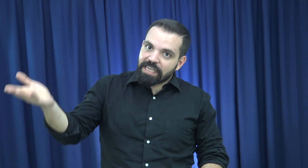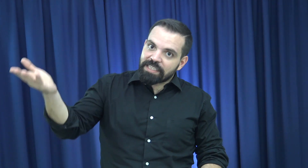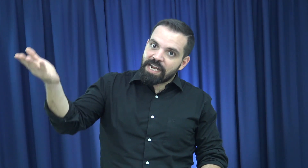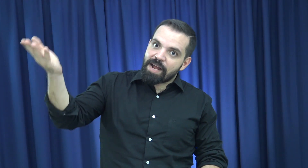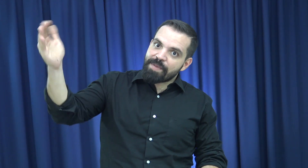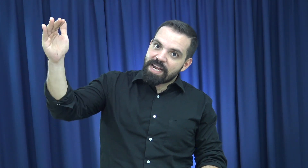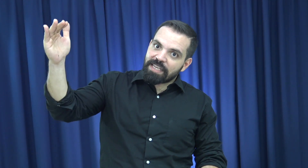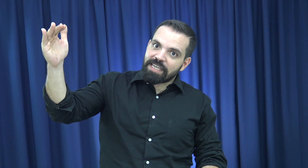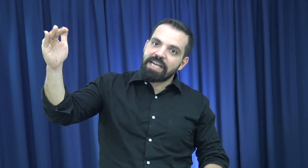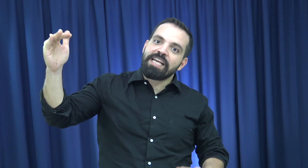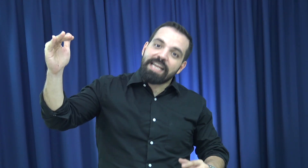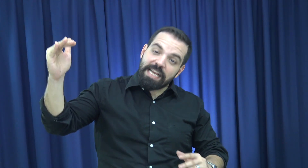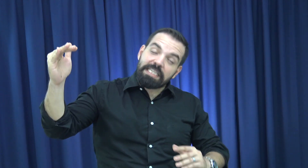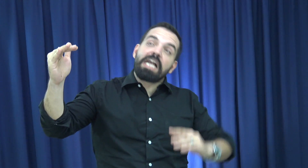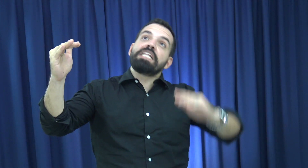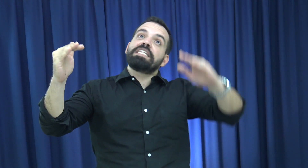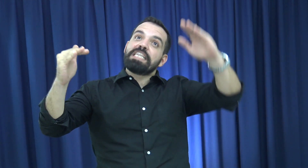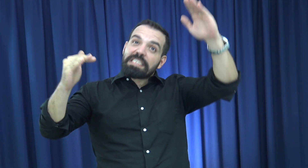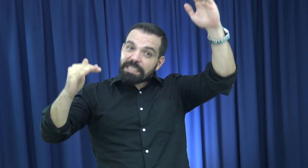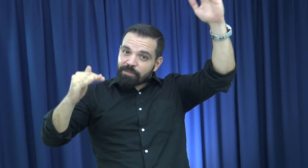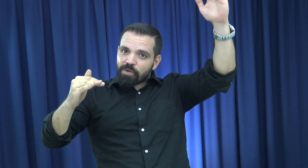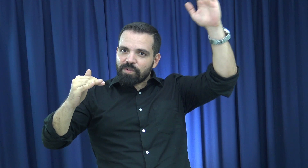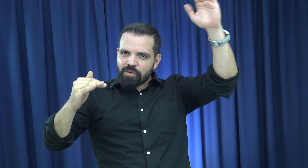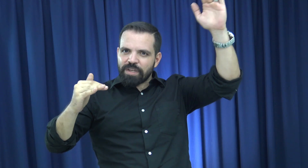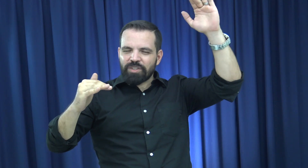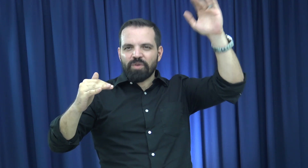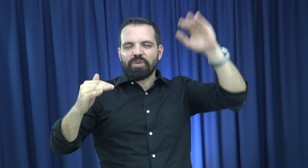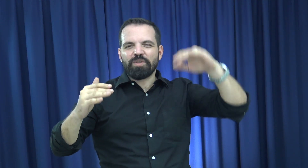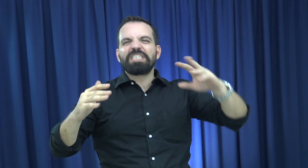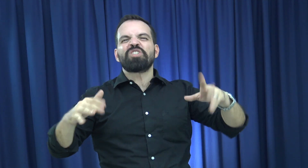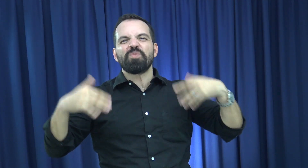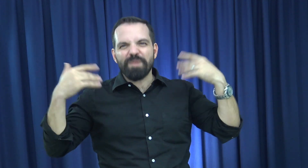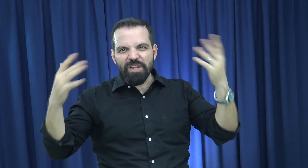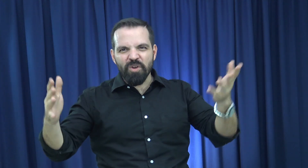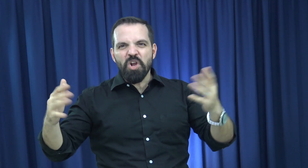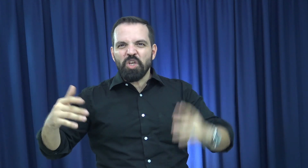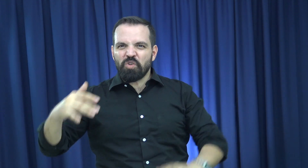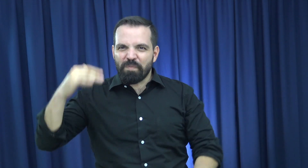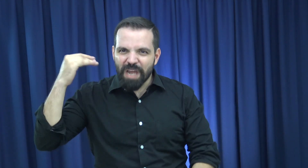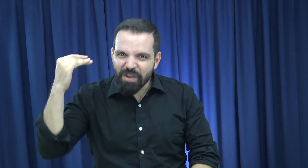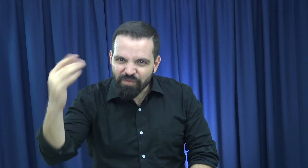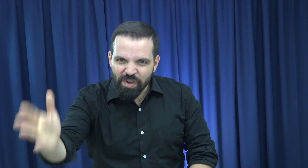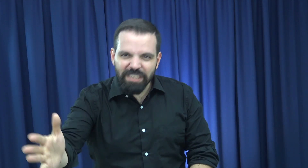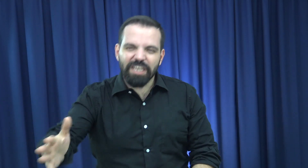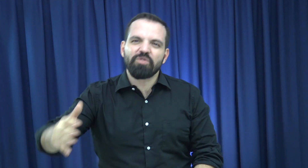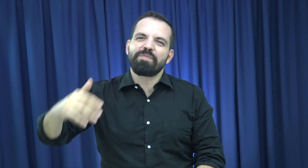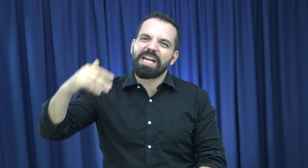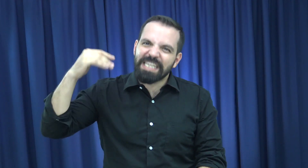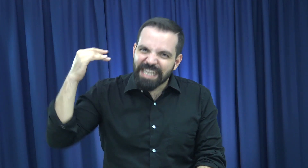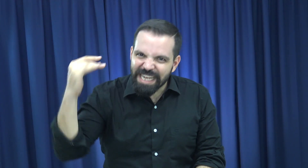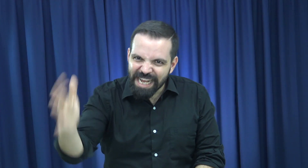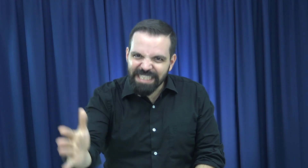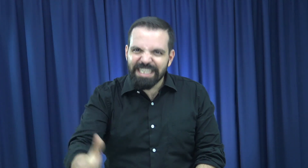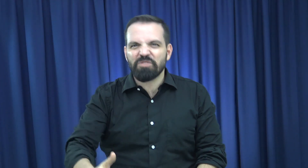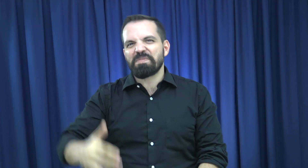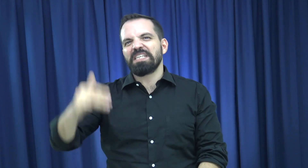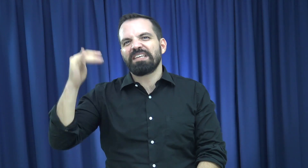que sea la amenaza, es Altísimo nuestro Dios, es superior, supera en fuerza, supera en inteligencia, supera en